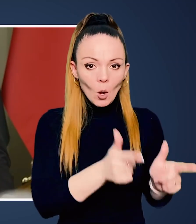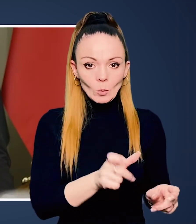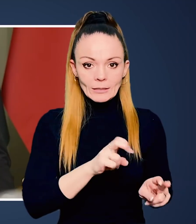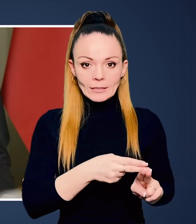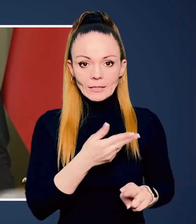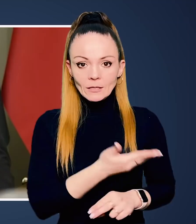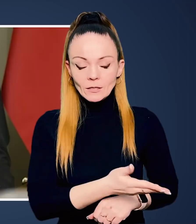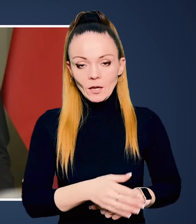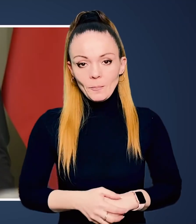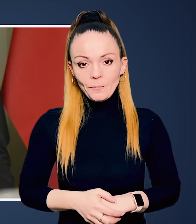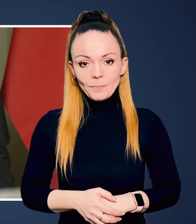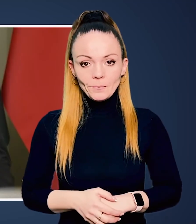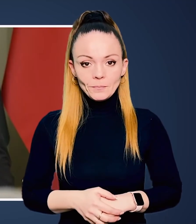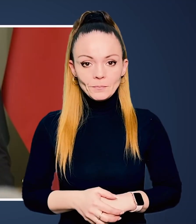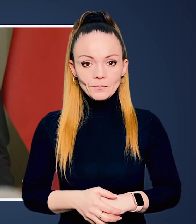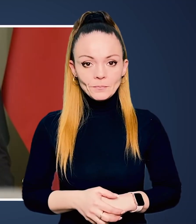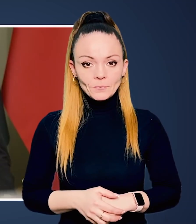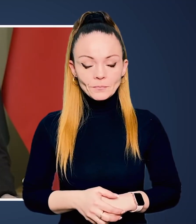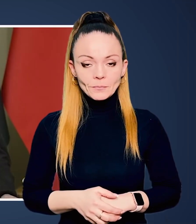з цим.